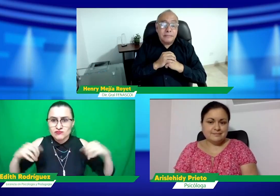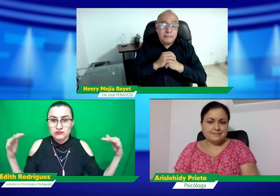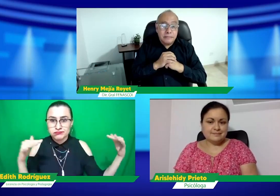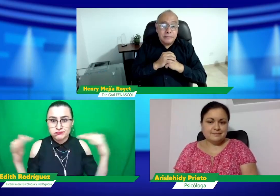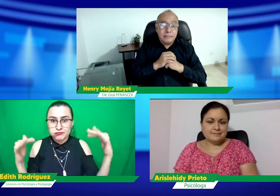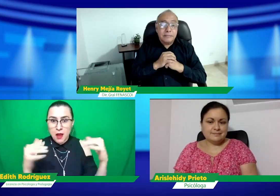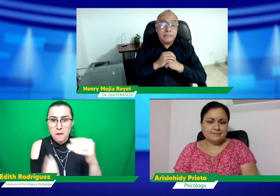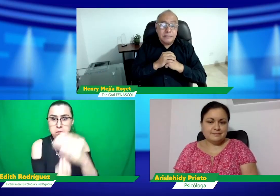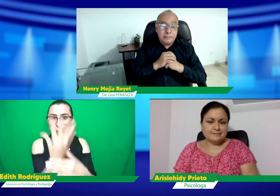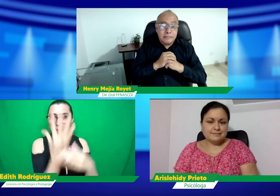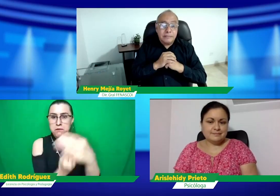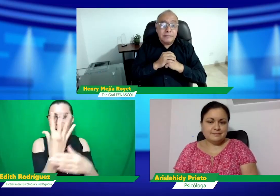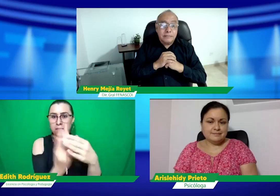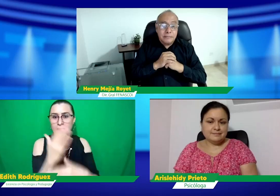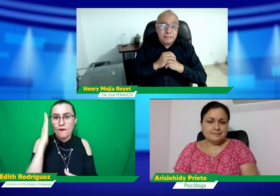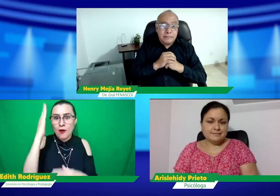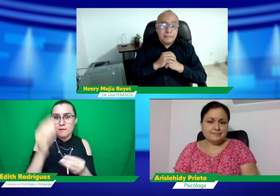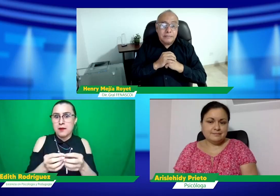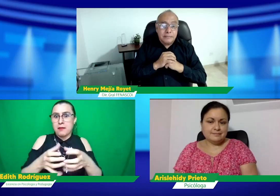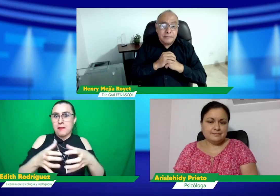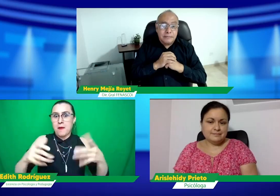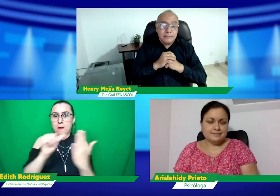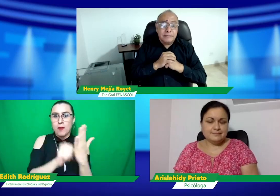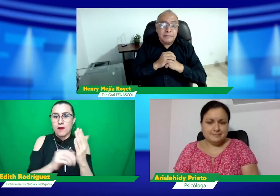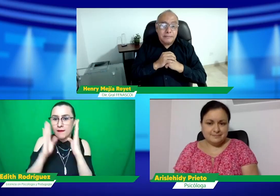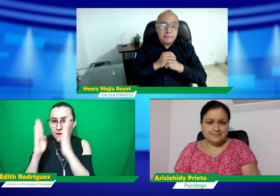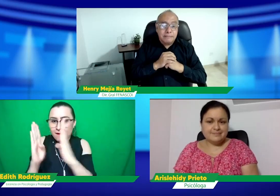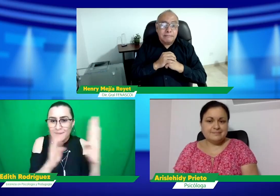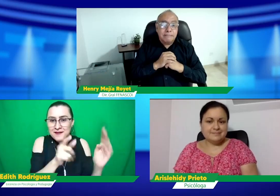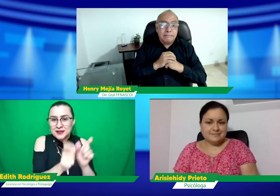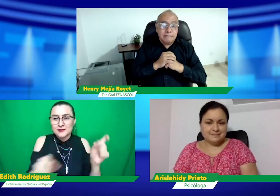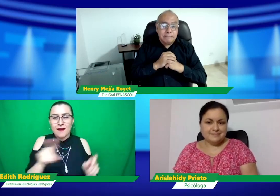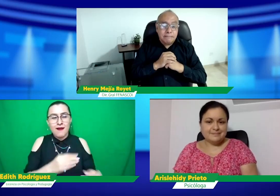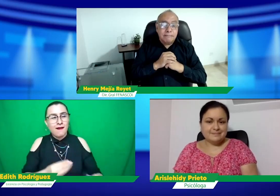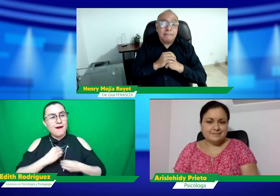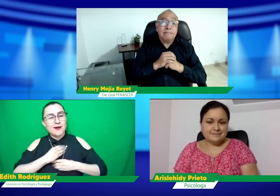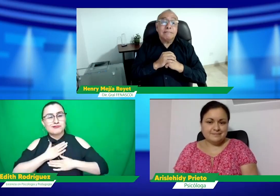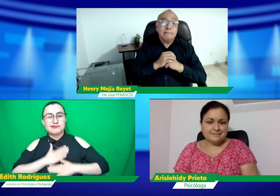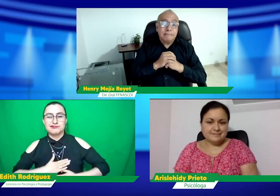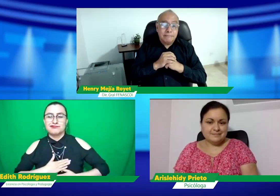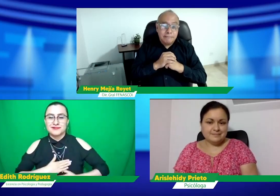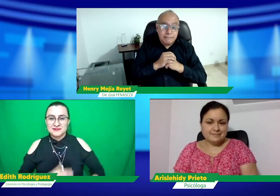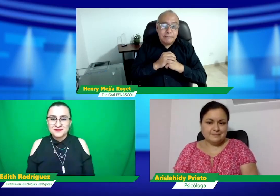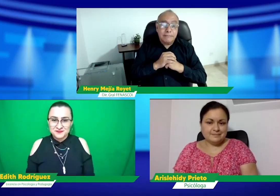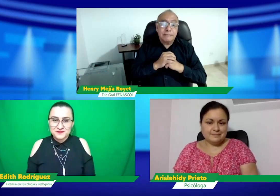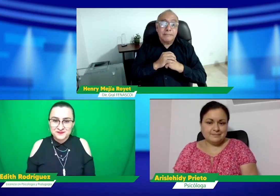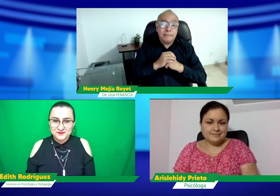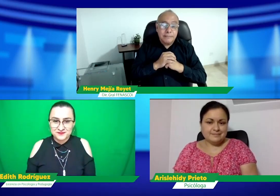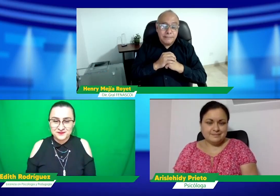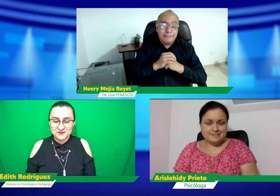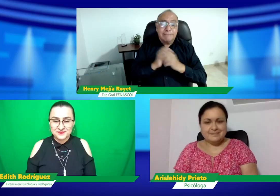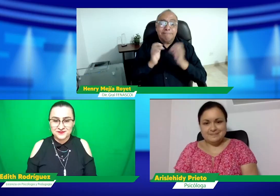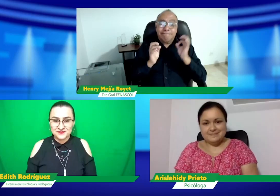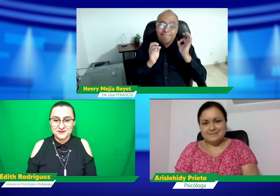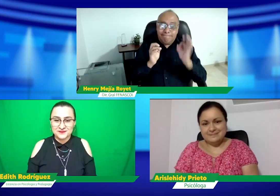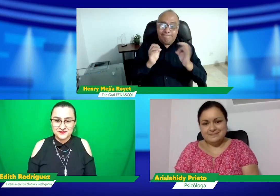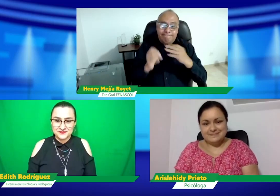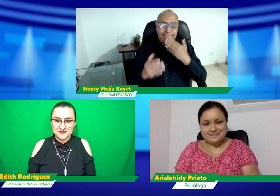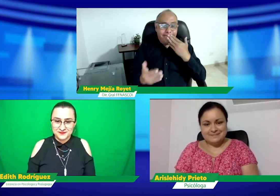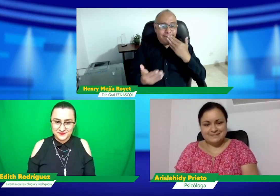los líderes podamos hacer esa gestión y podamos tener un programa de atención a las personas sordas que realmente les brinde tranquilidad en